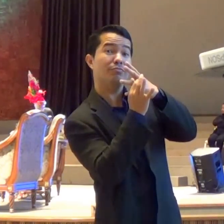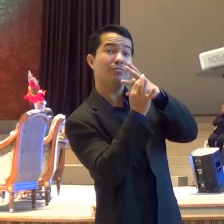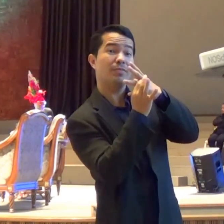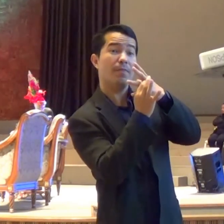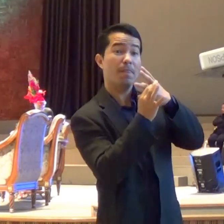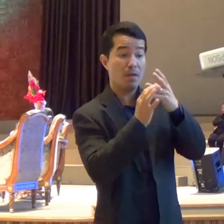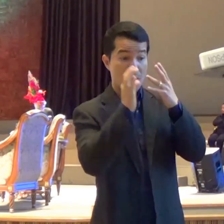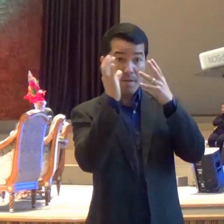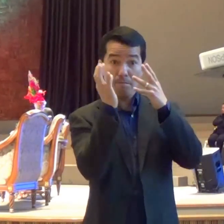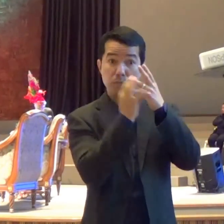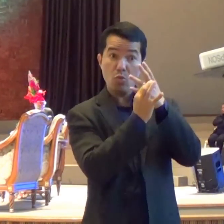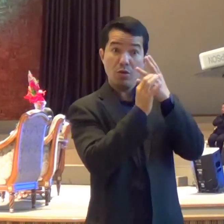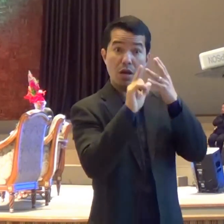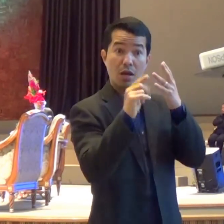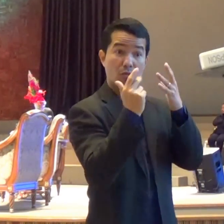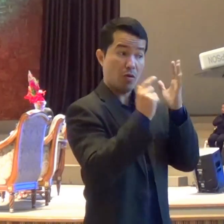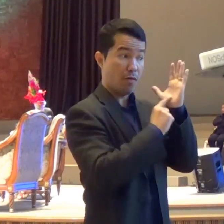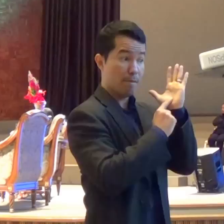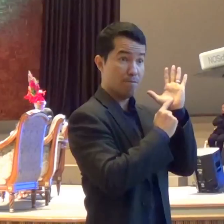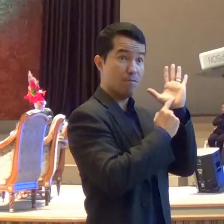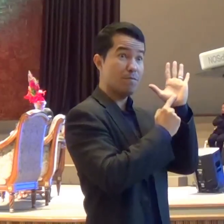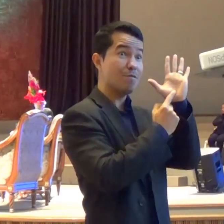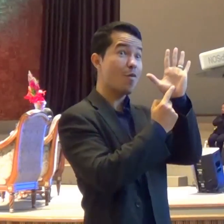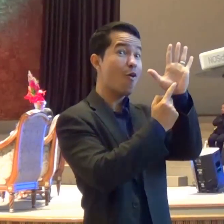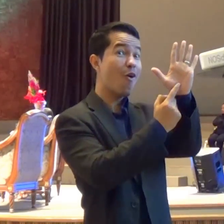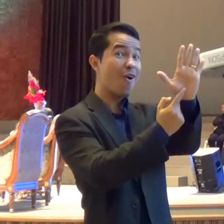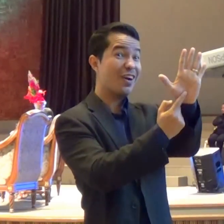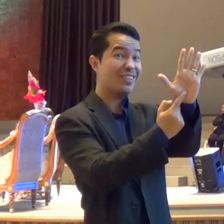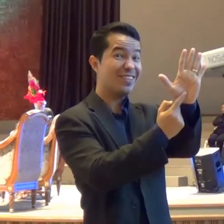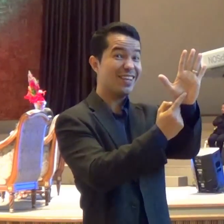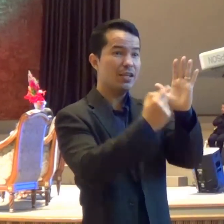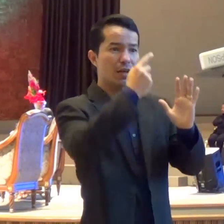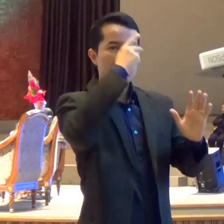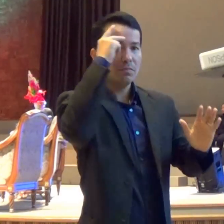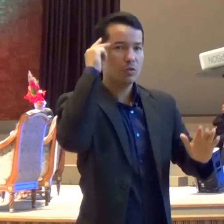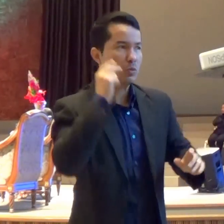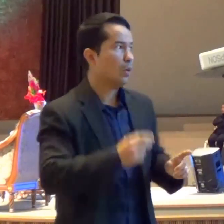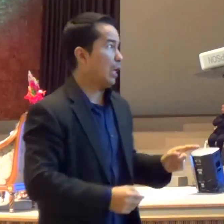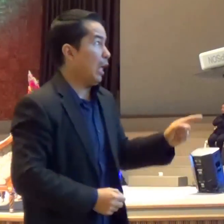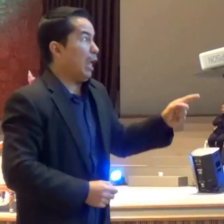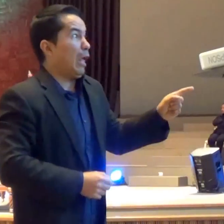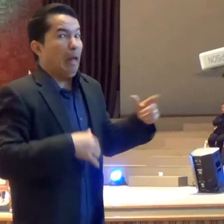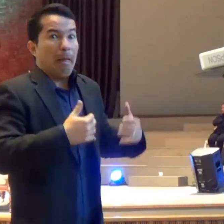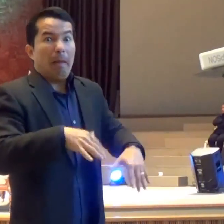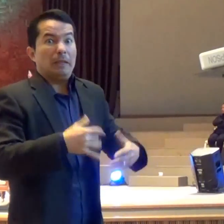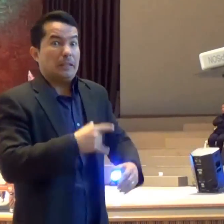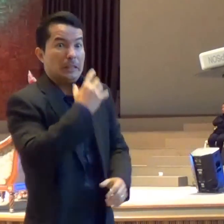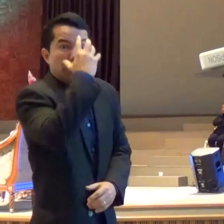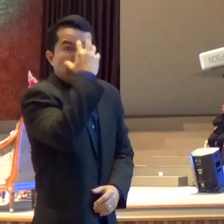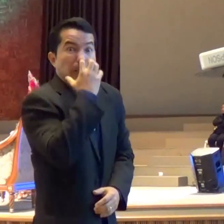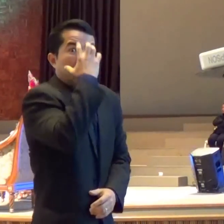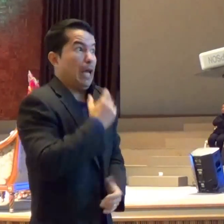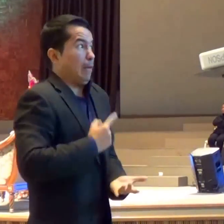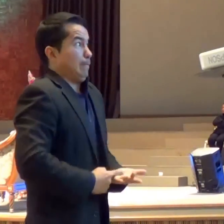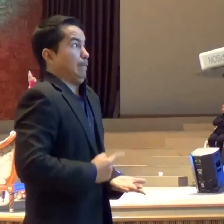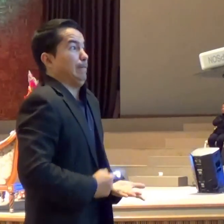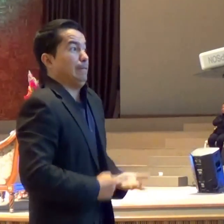Na mão direita E a partir daquele dia A gente está Publicando Para todo mundo Que a gente tem Um compromisso